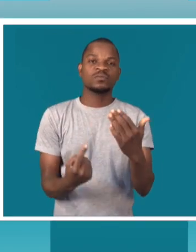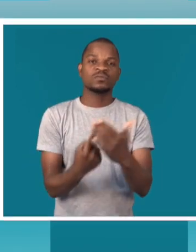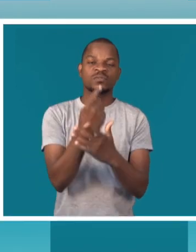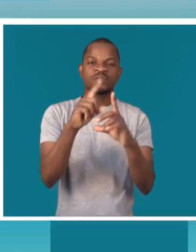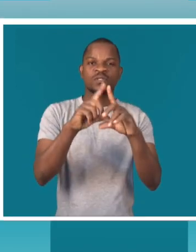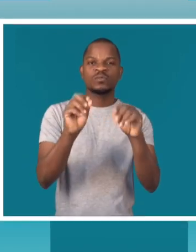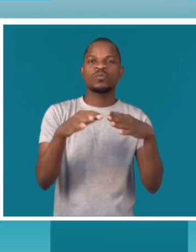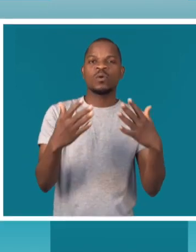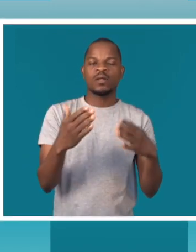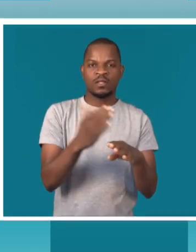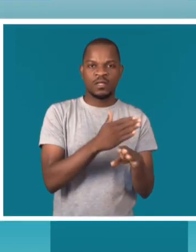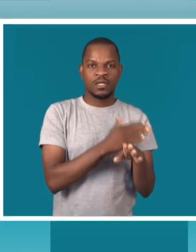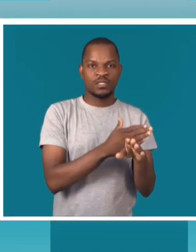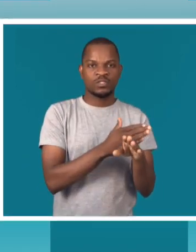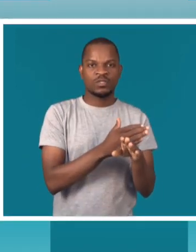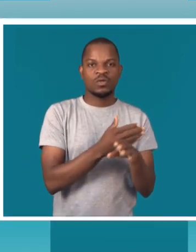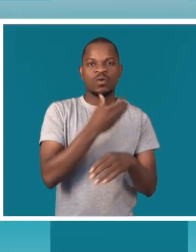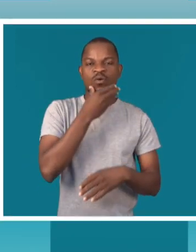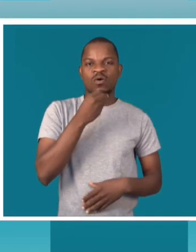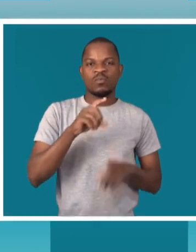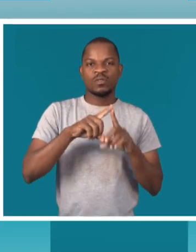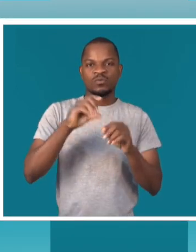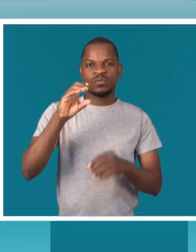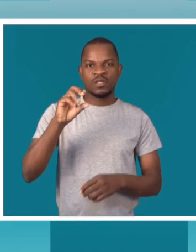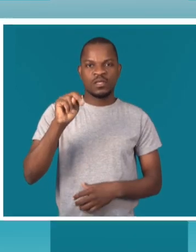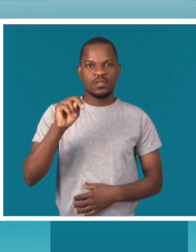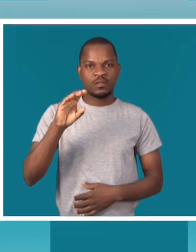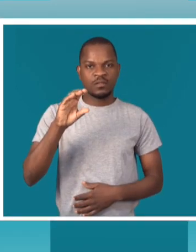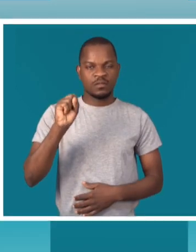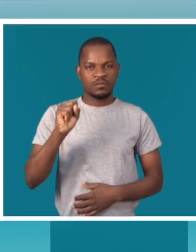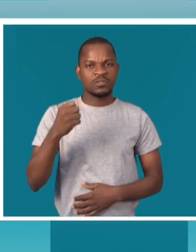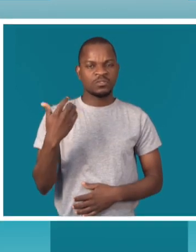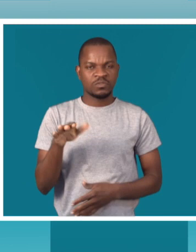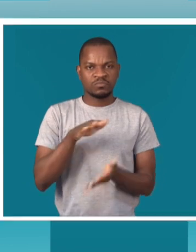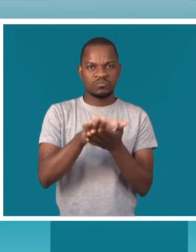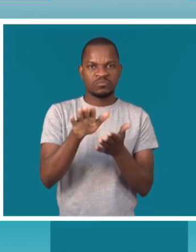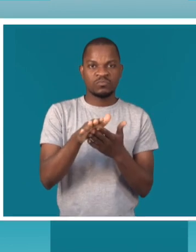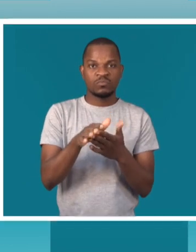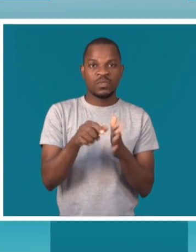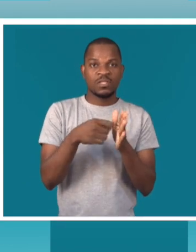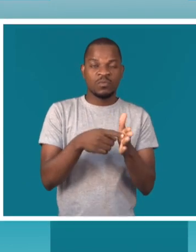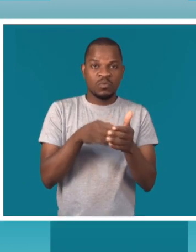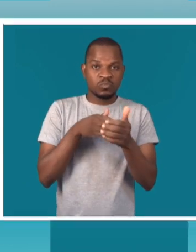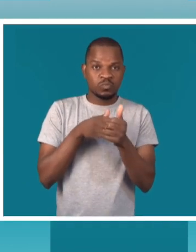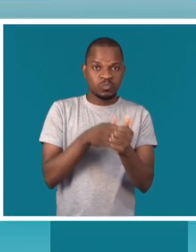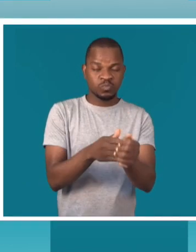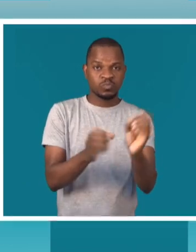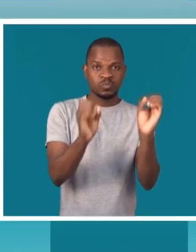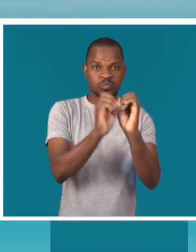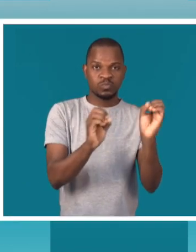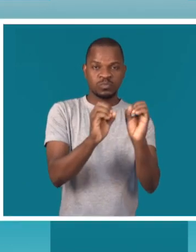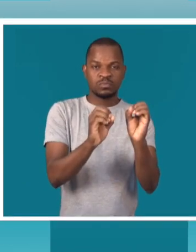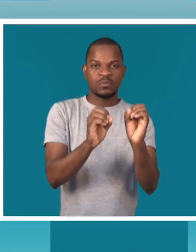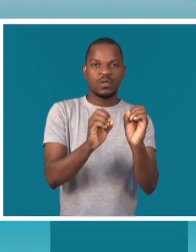que o doutor Mbufana referia. Não havendo prescrição, espera-se que a entidade de